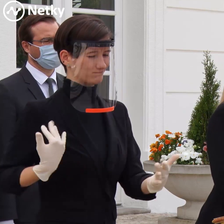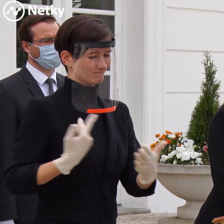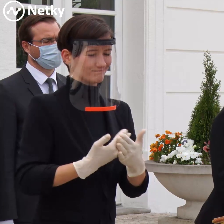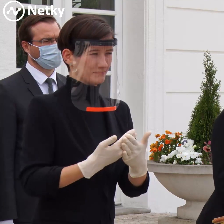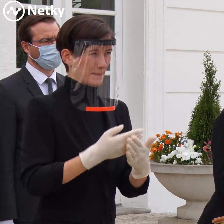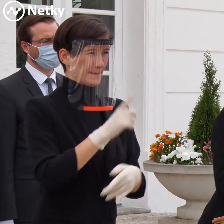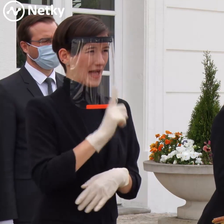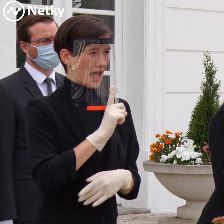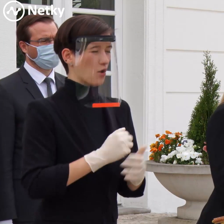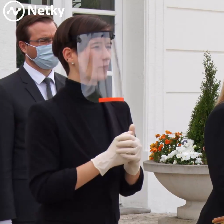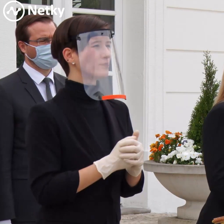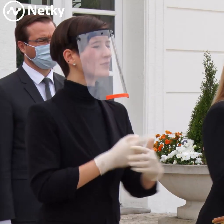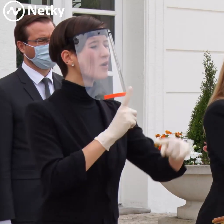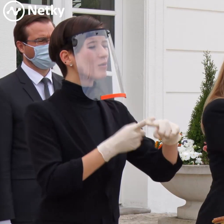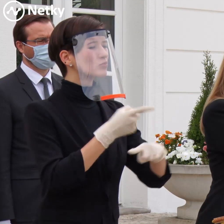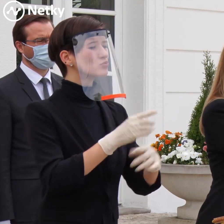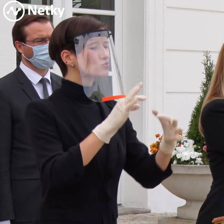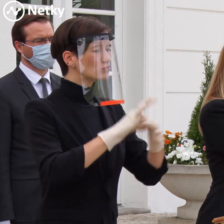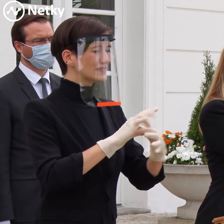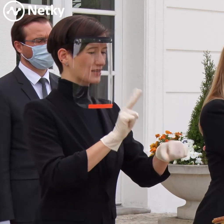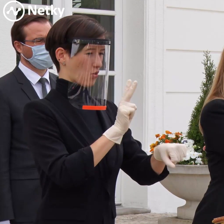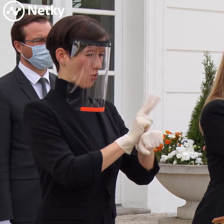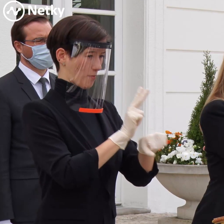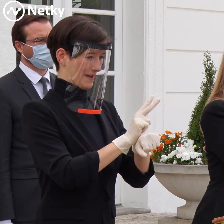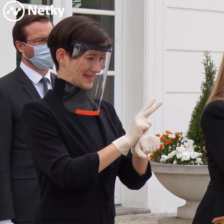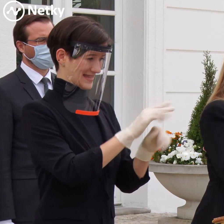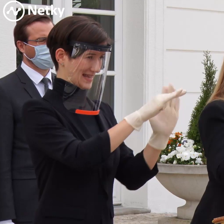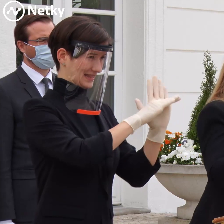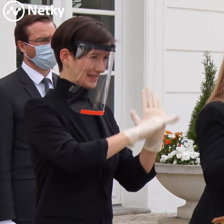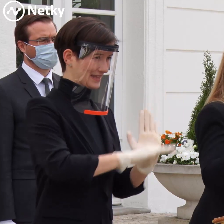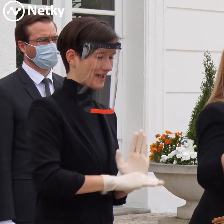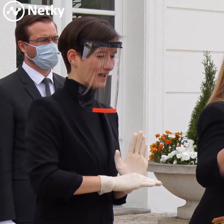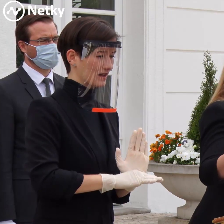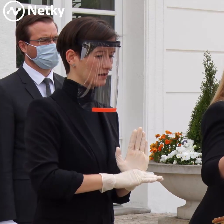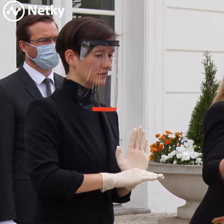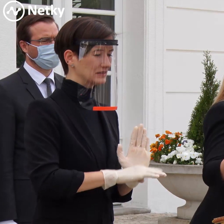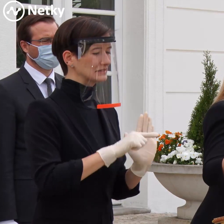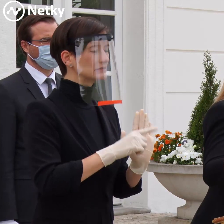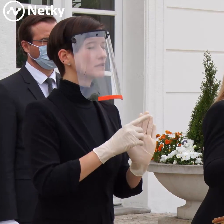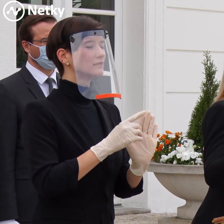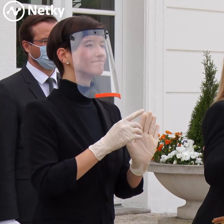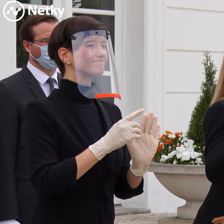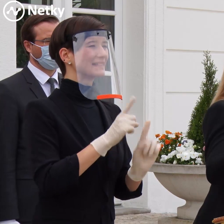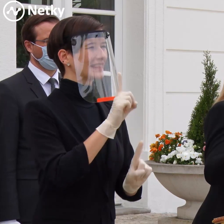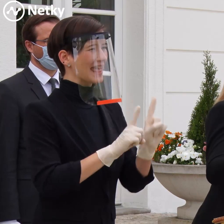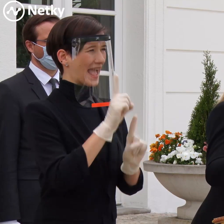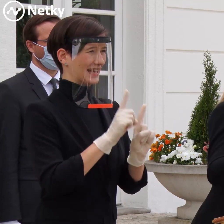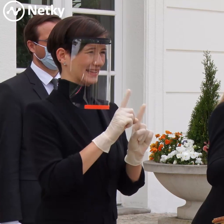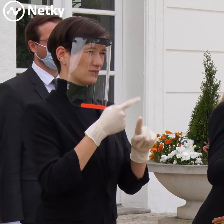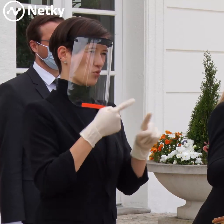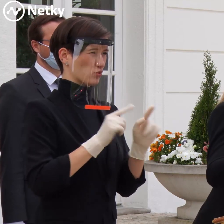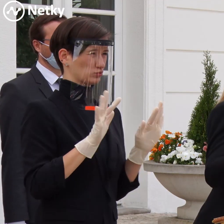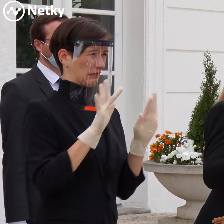veľké rozhodnutia systémové treba pretlmočiť a pretaviť do konkrétnych pokynov a skontrolovať ich až po výsledok, až po